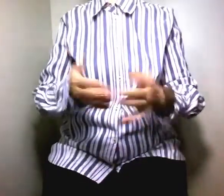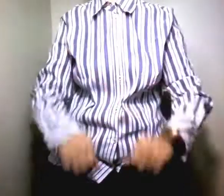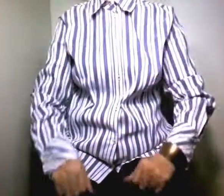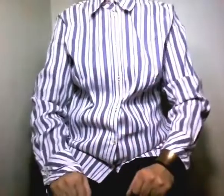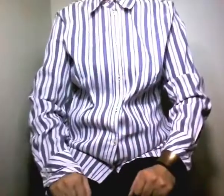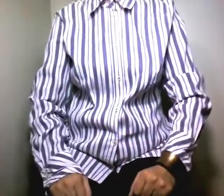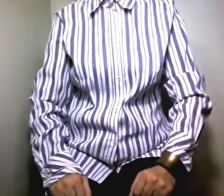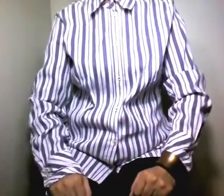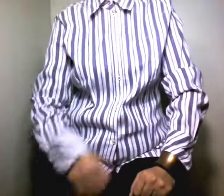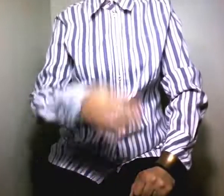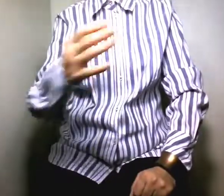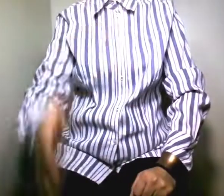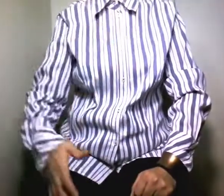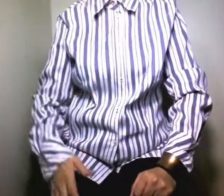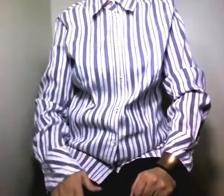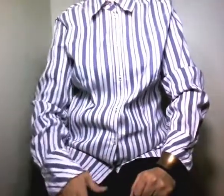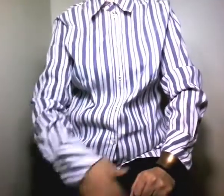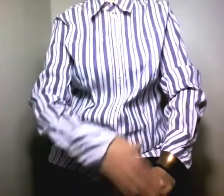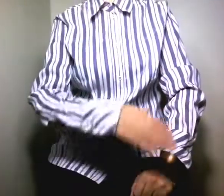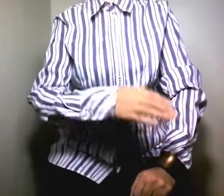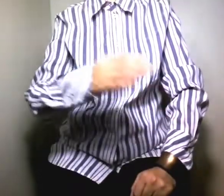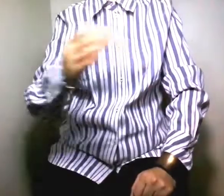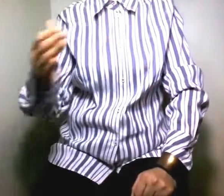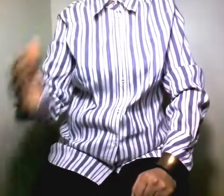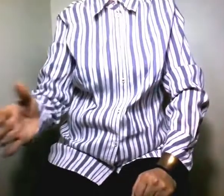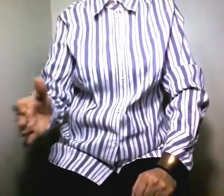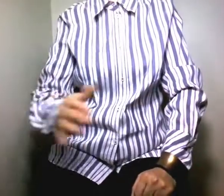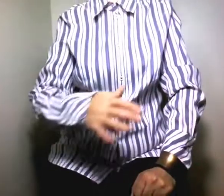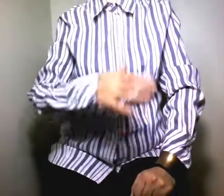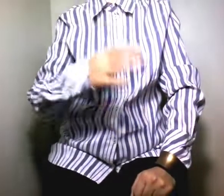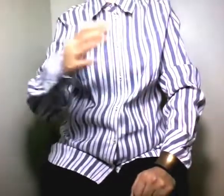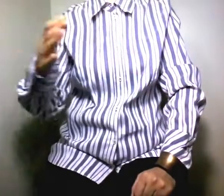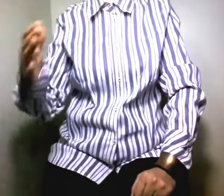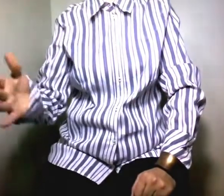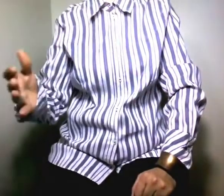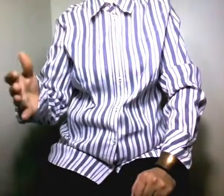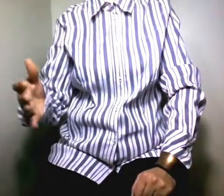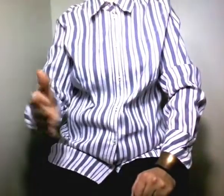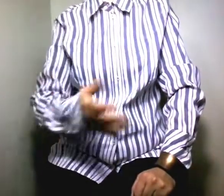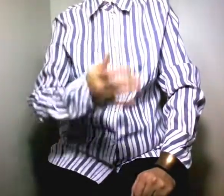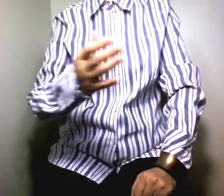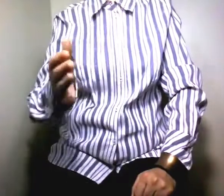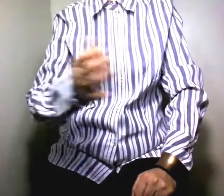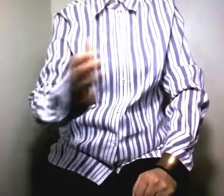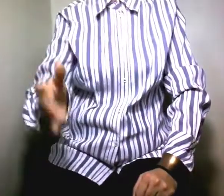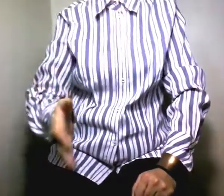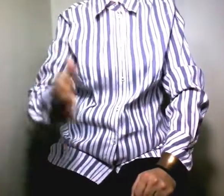قوانين أخرى ولديهم نوع من الزواج ولديهم علاقات متشابعة